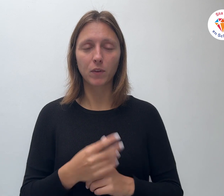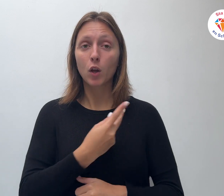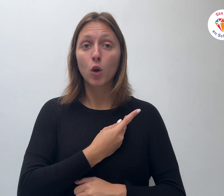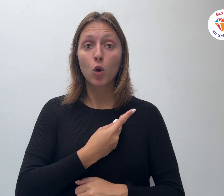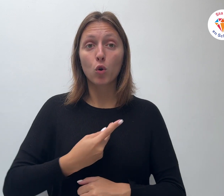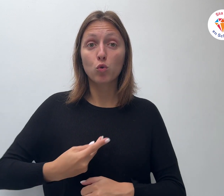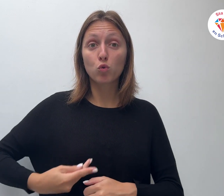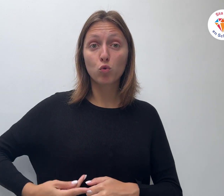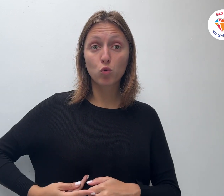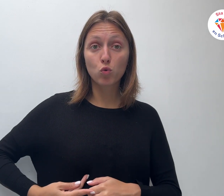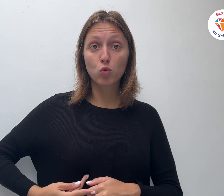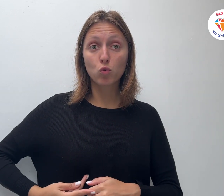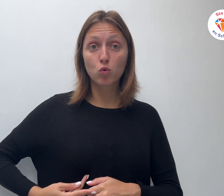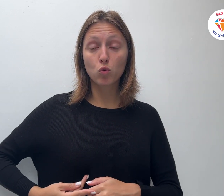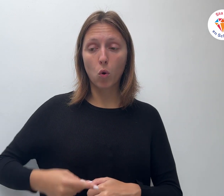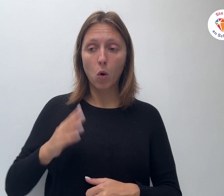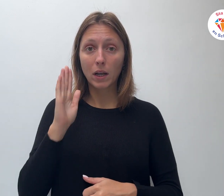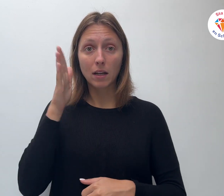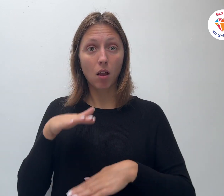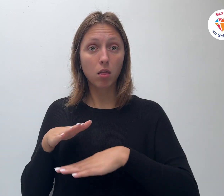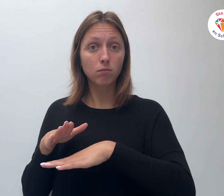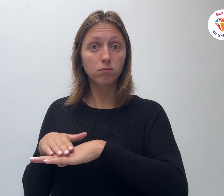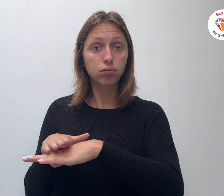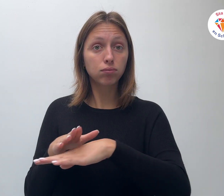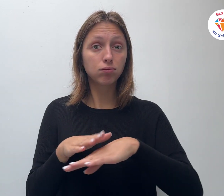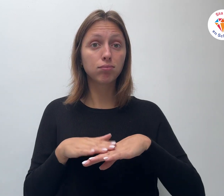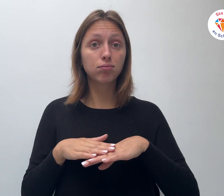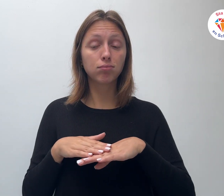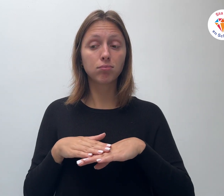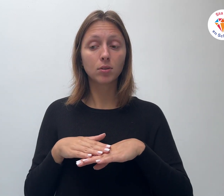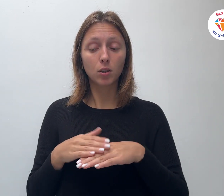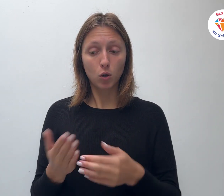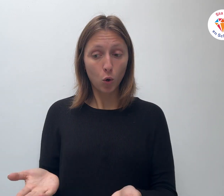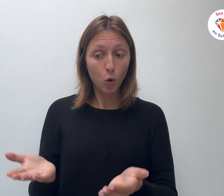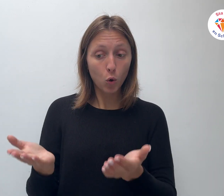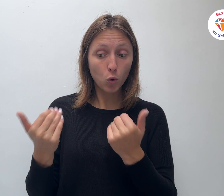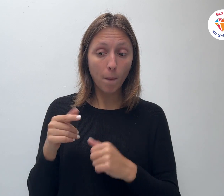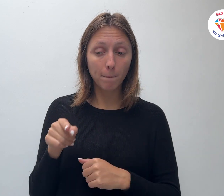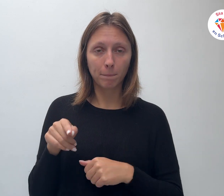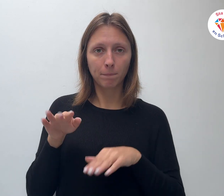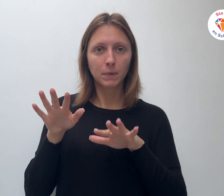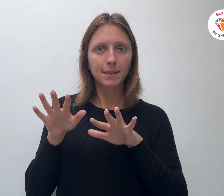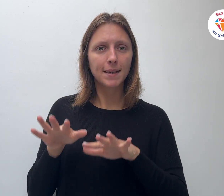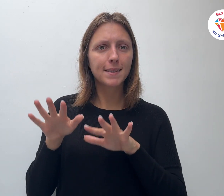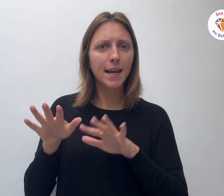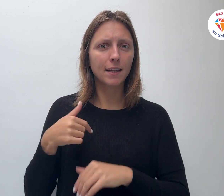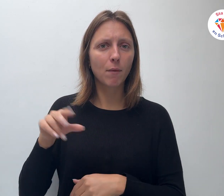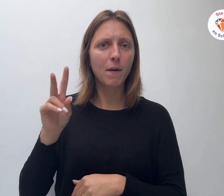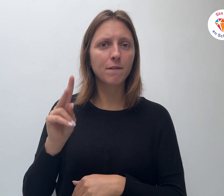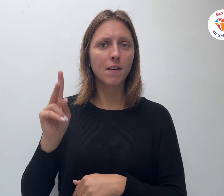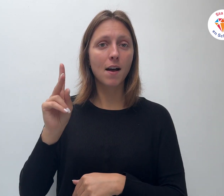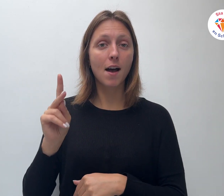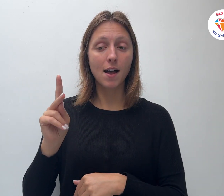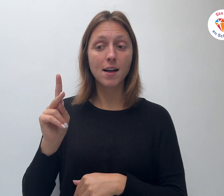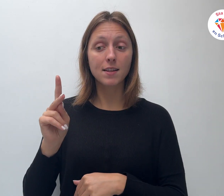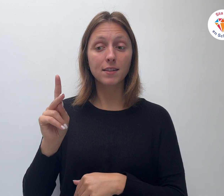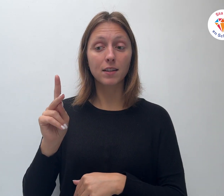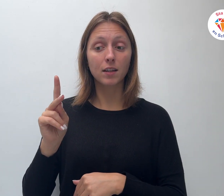die aan zijn rechterhand zijn, Kom, gezegenden van mijn vader, beërf het koninkrijk dat voor u bestemd is